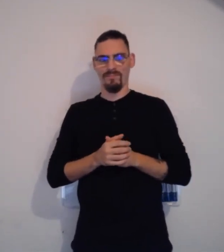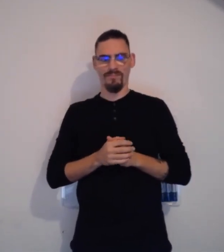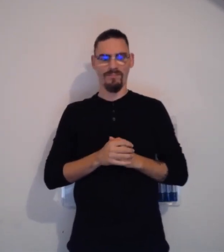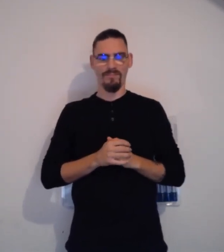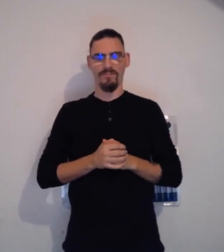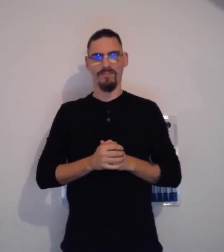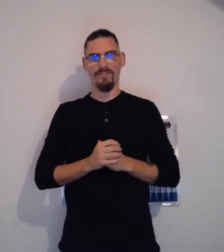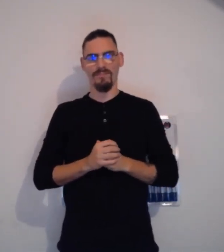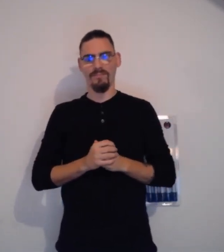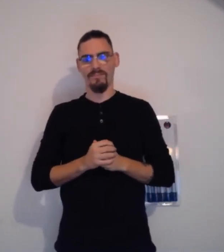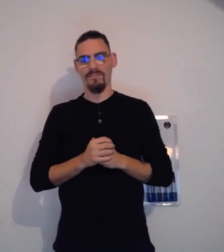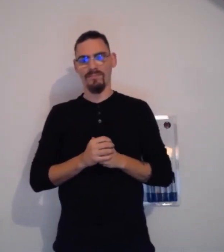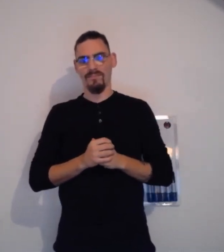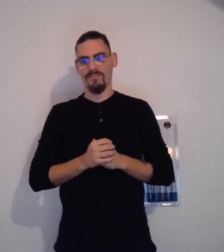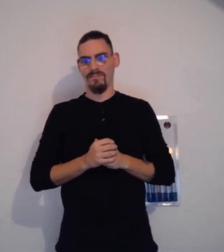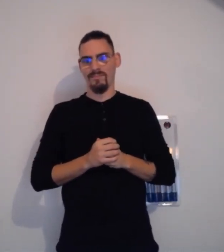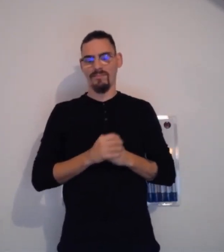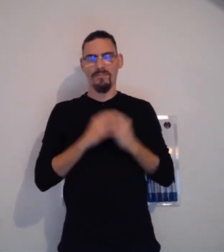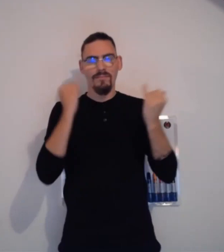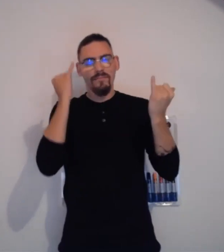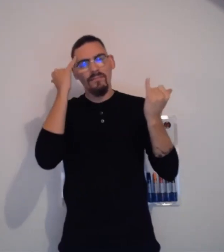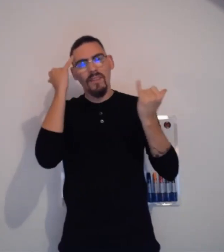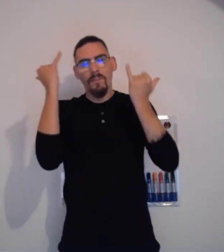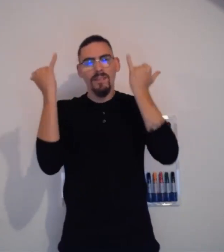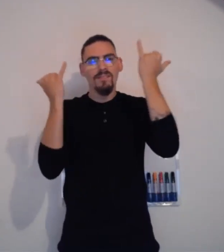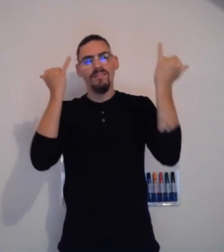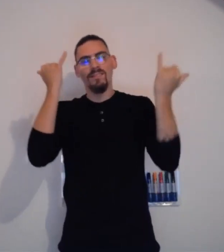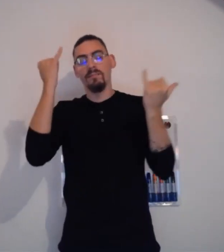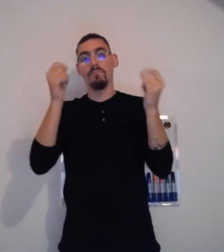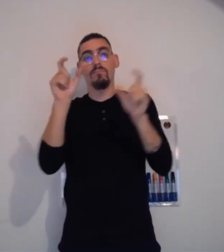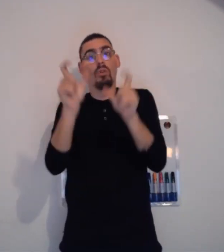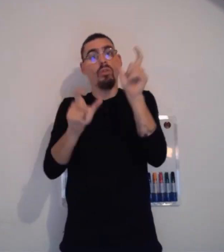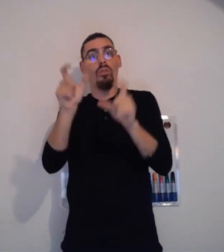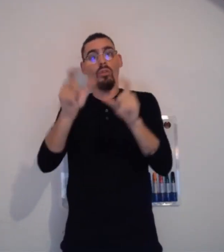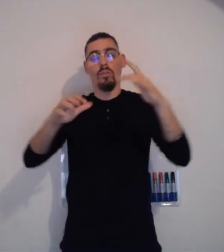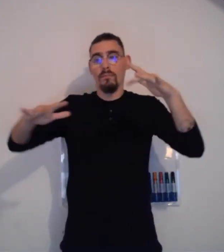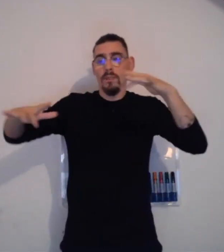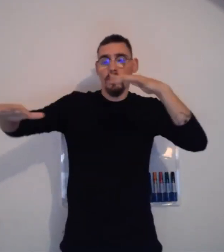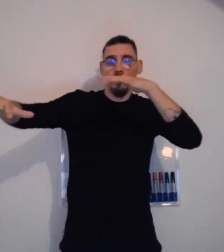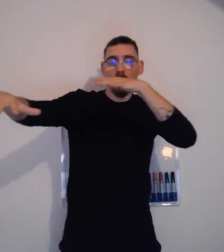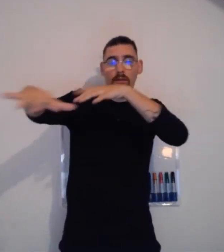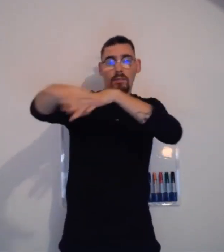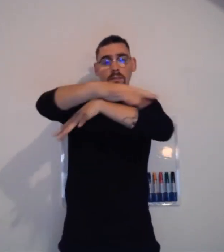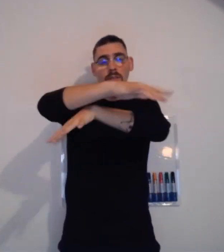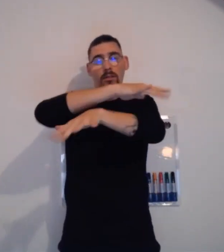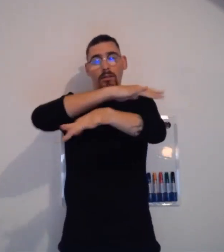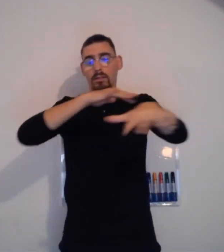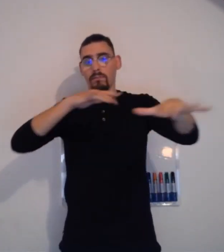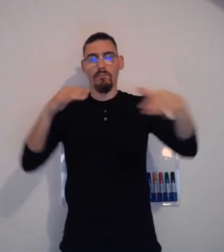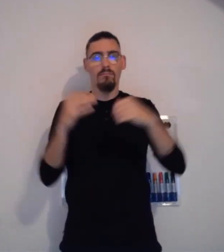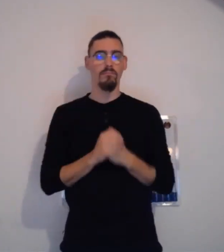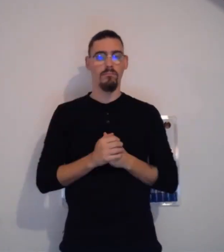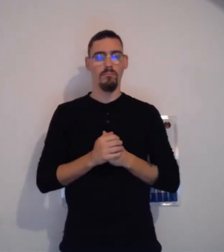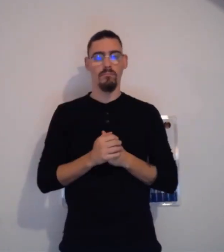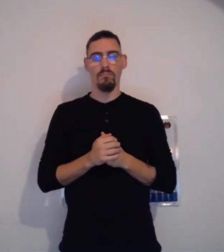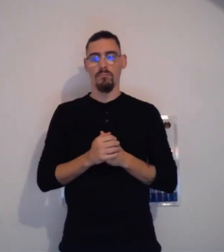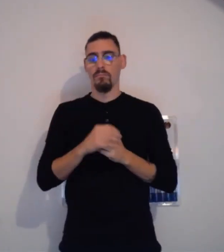réfléchir. C'est vraiment quelque chose que j'aimerais partager avec vous. Imaginez-vous dans une foule immense.